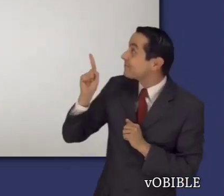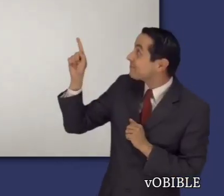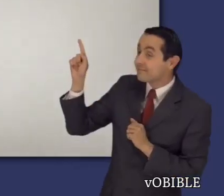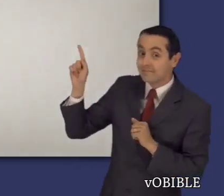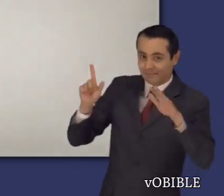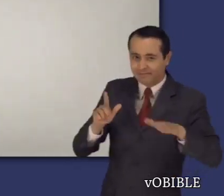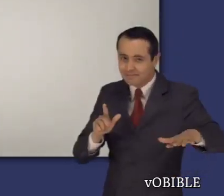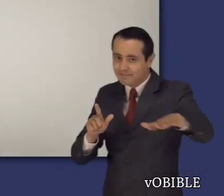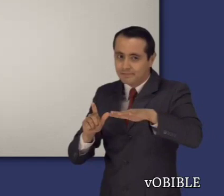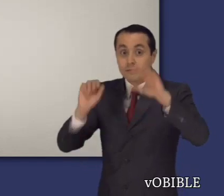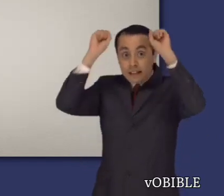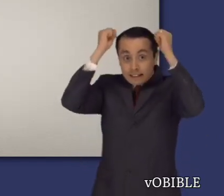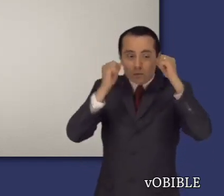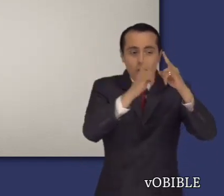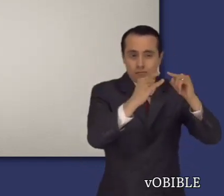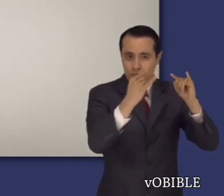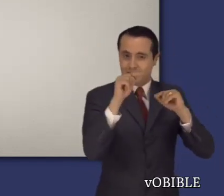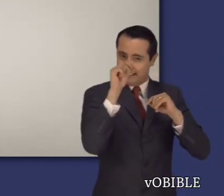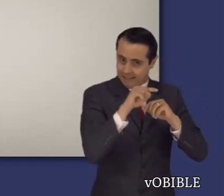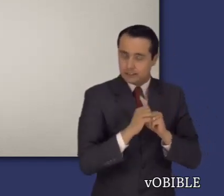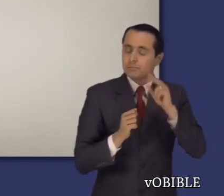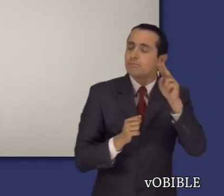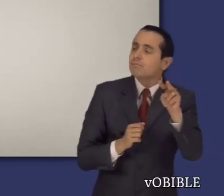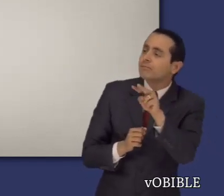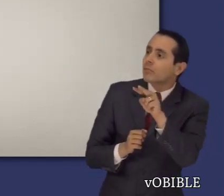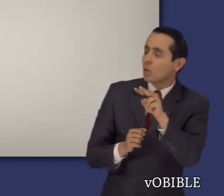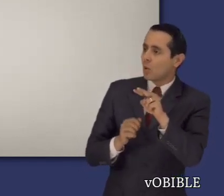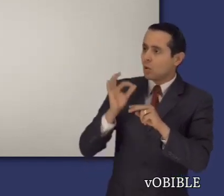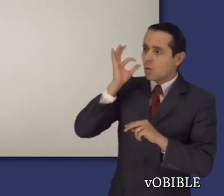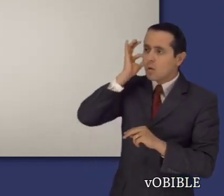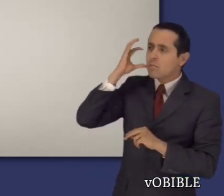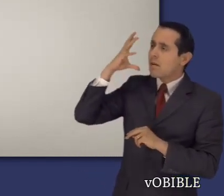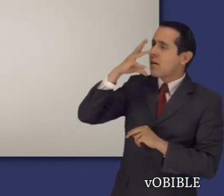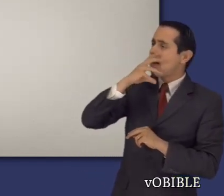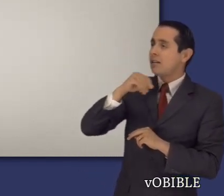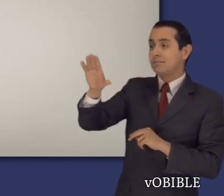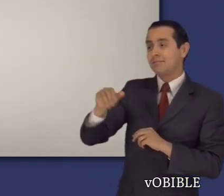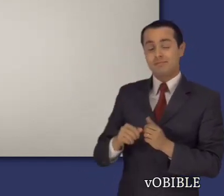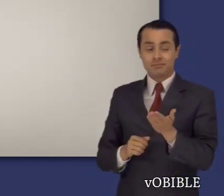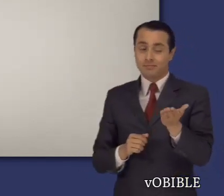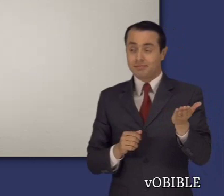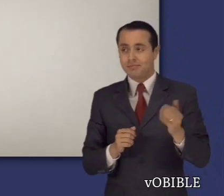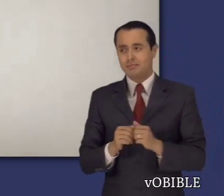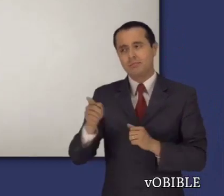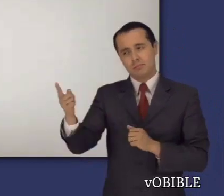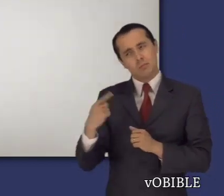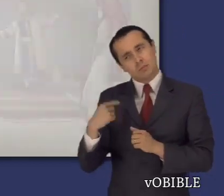Los capítulos uno y dos relatan lo que sucedió cerca de la ciudad de Zunem, también llamada Zulem.